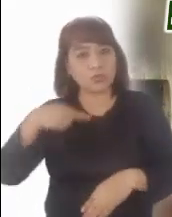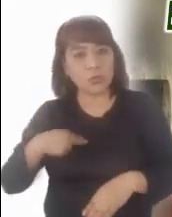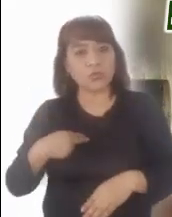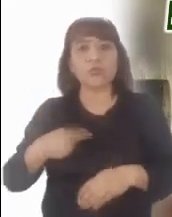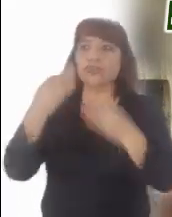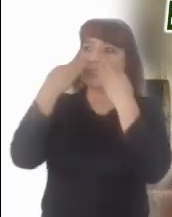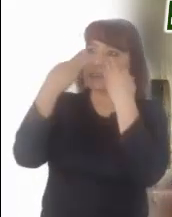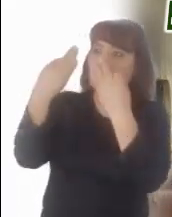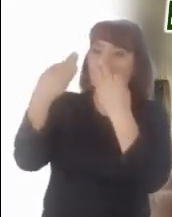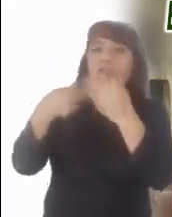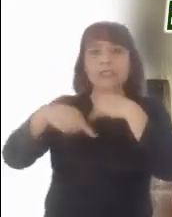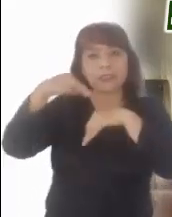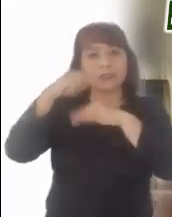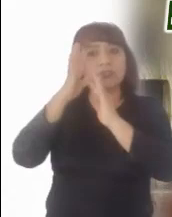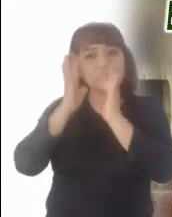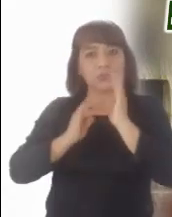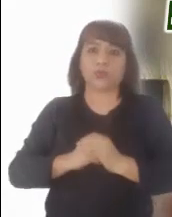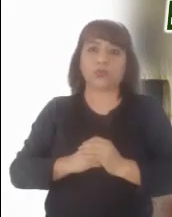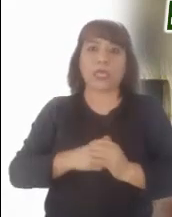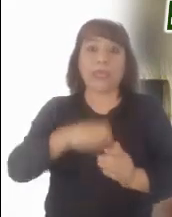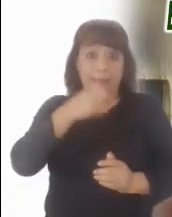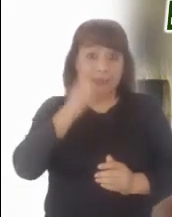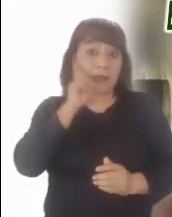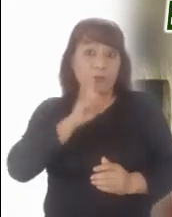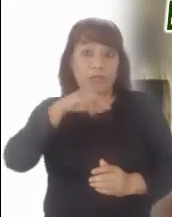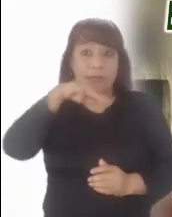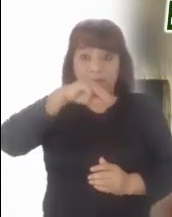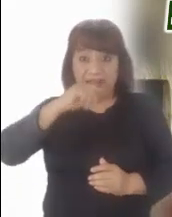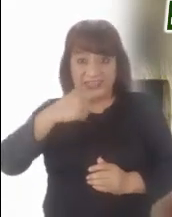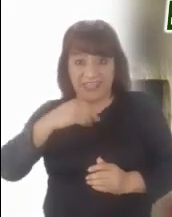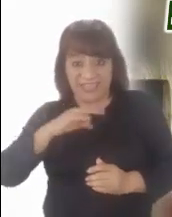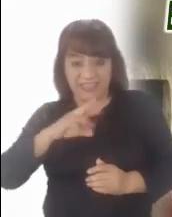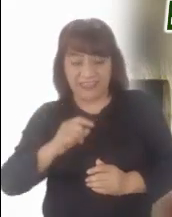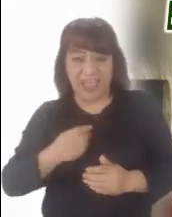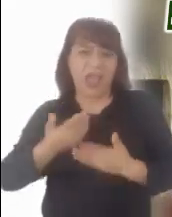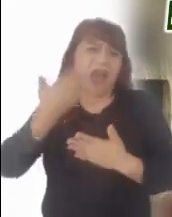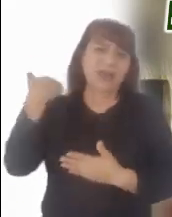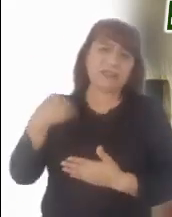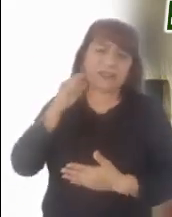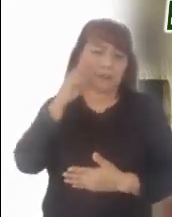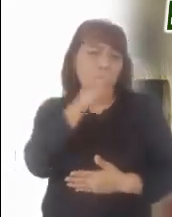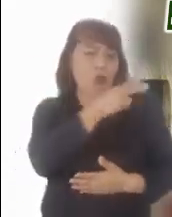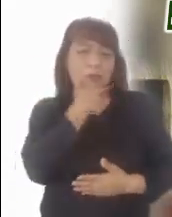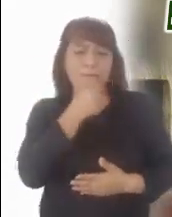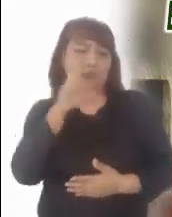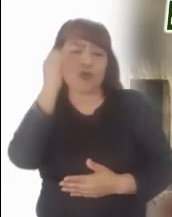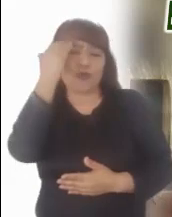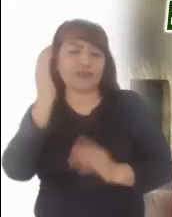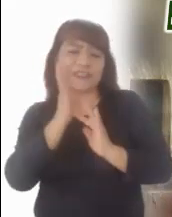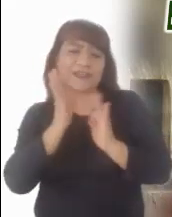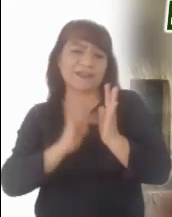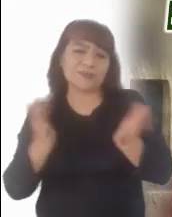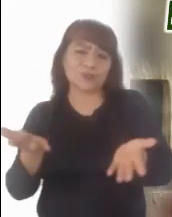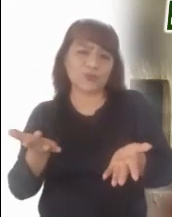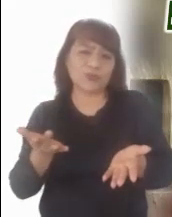testigos de la vida. Magdalena todavía debe superar la prueba de lograr distinguir al Señor bajo las